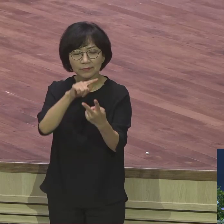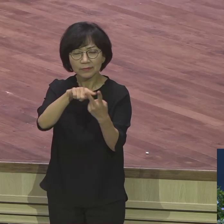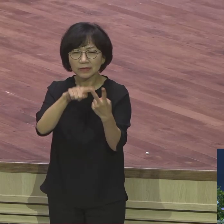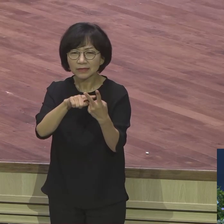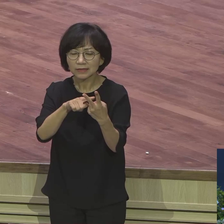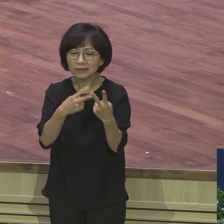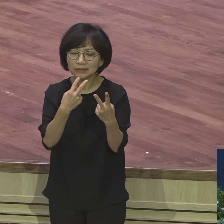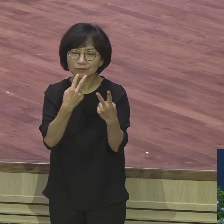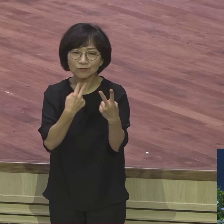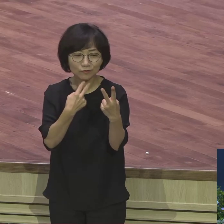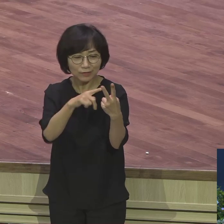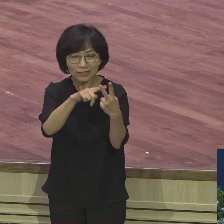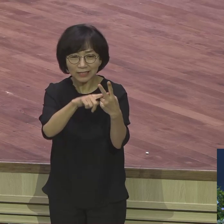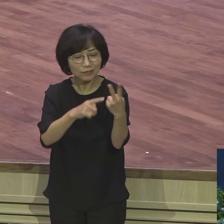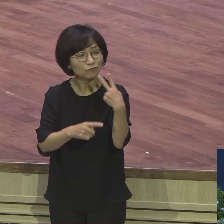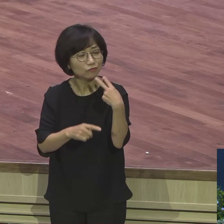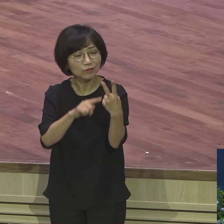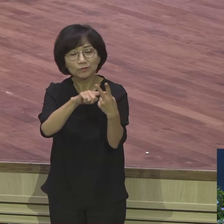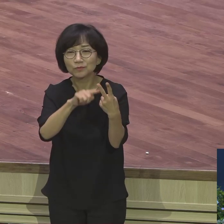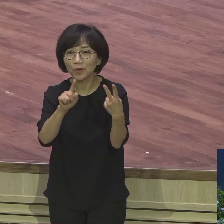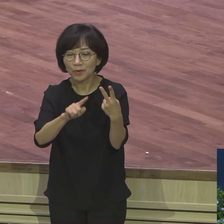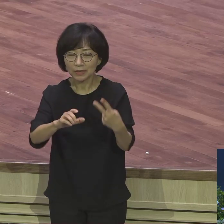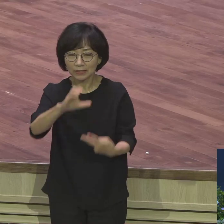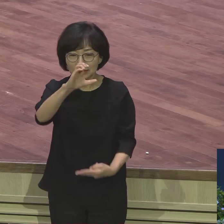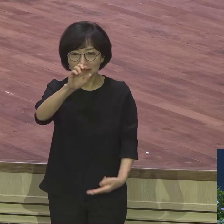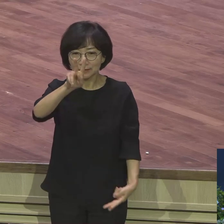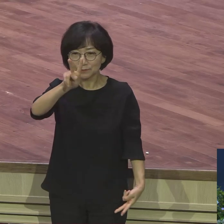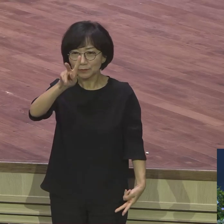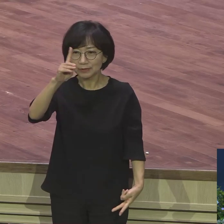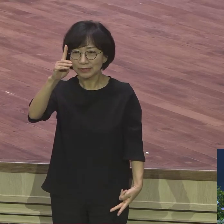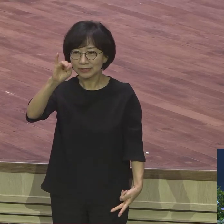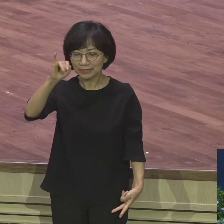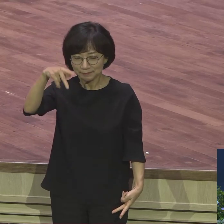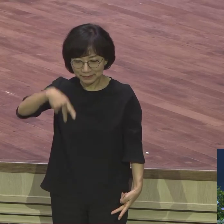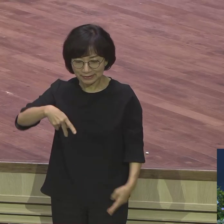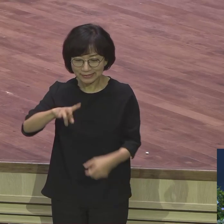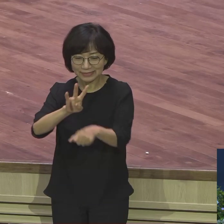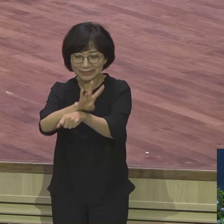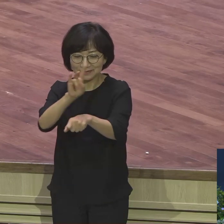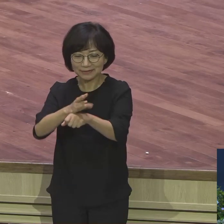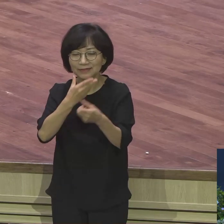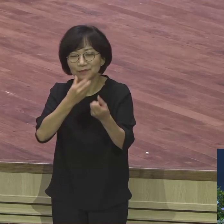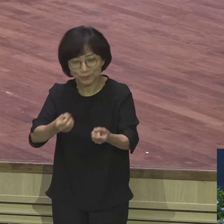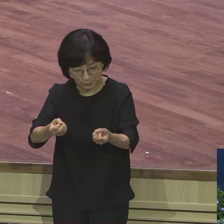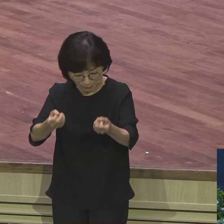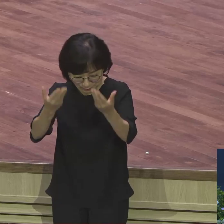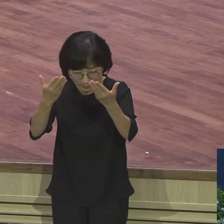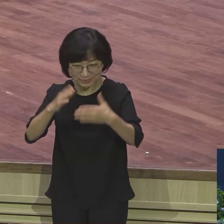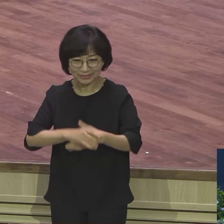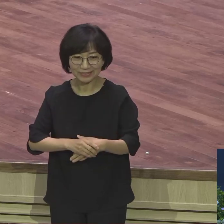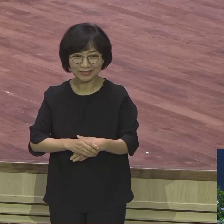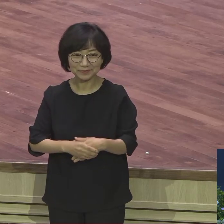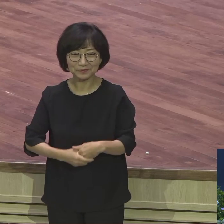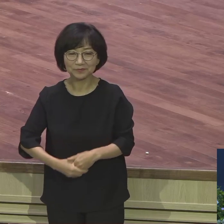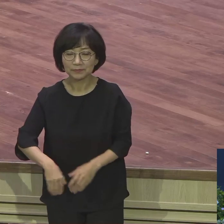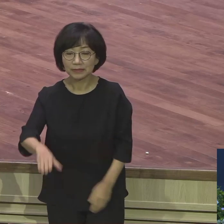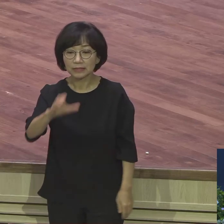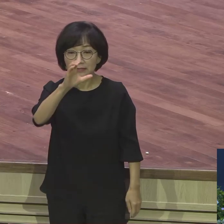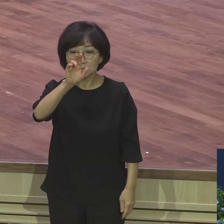CVD IP 24의 축복이란 말이에요. 그러니까 CVD IP가 뭡니까. 여정의 여정. 은약의